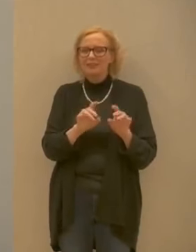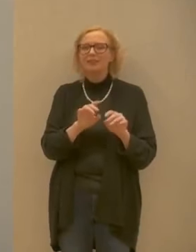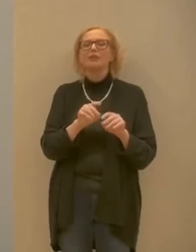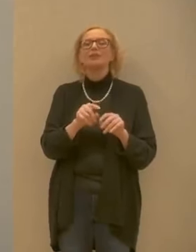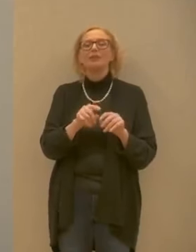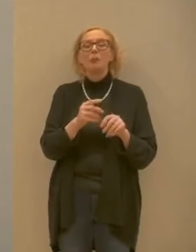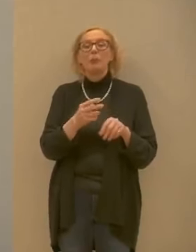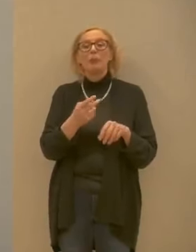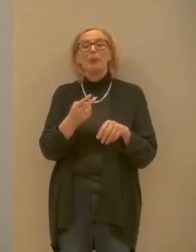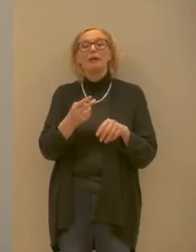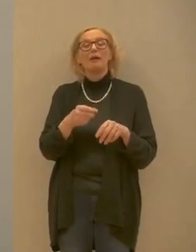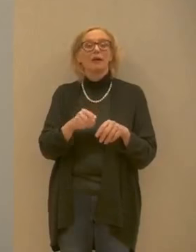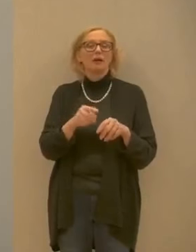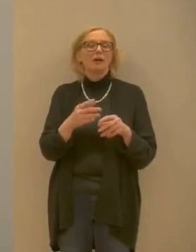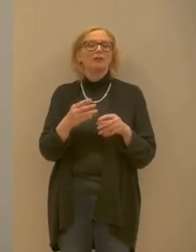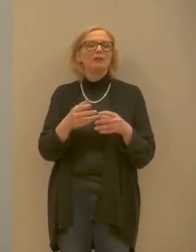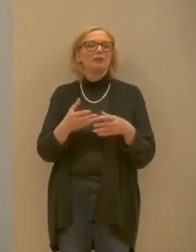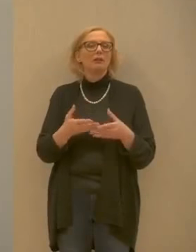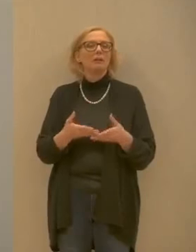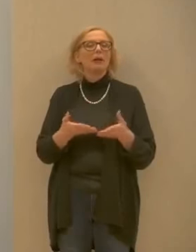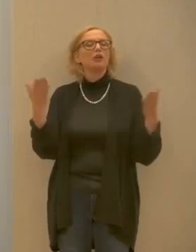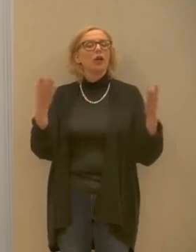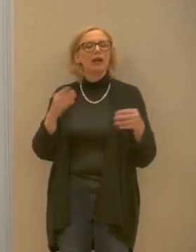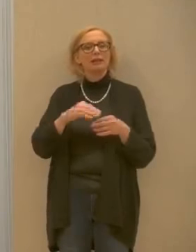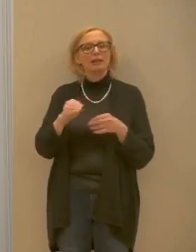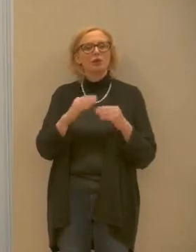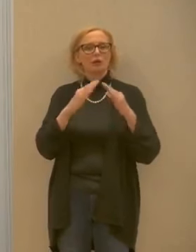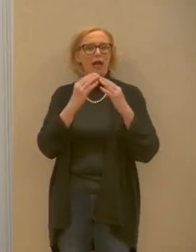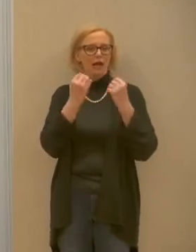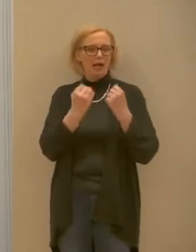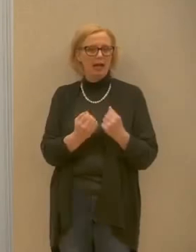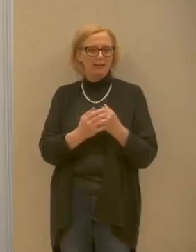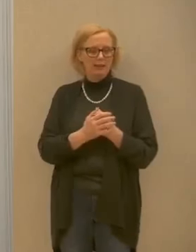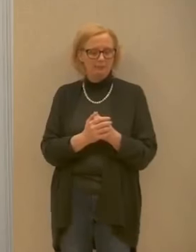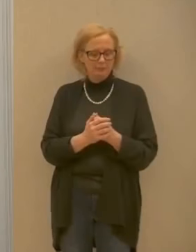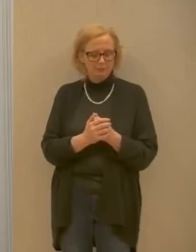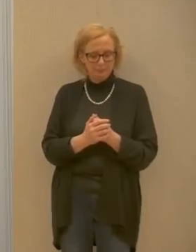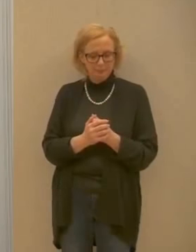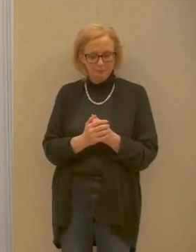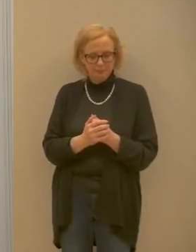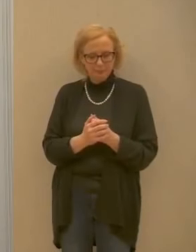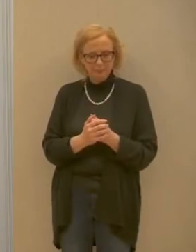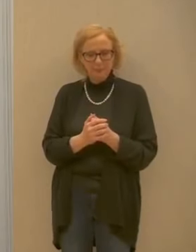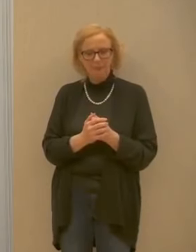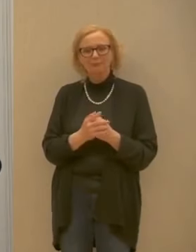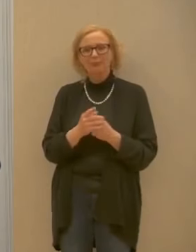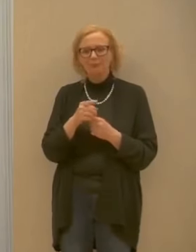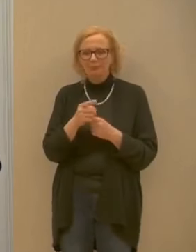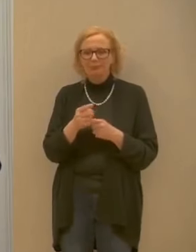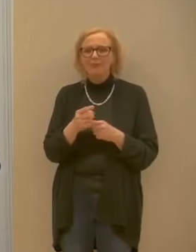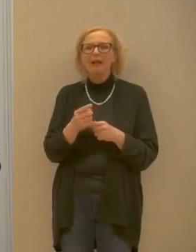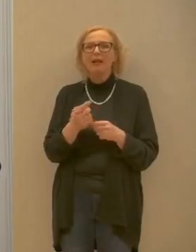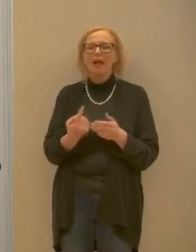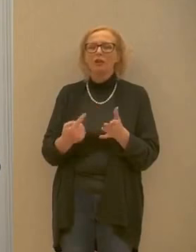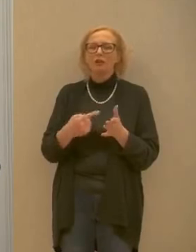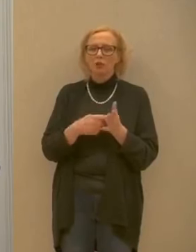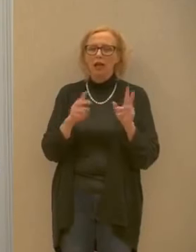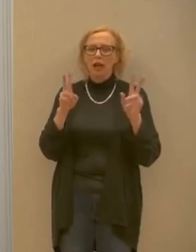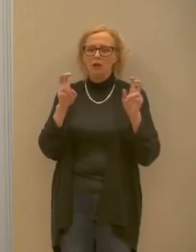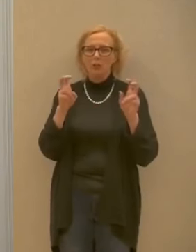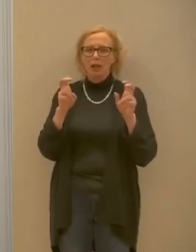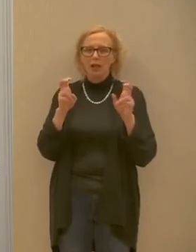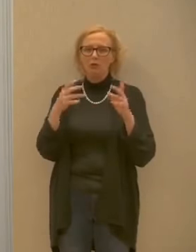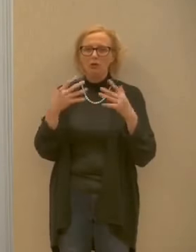sintomatici sono a domicilio ecco poi dovevamo ritornare su un argomento già affrontato in precedenti collegamenti